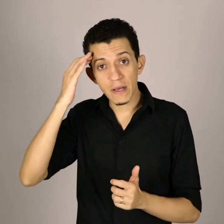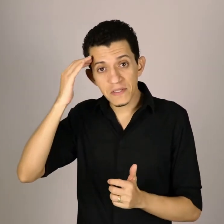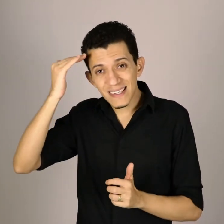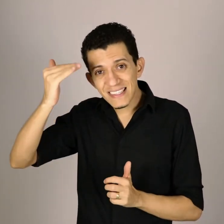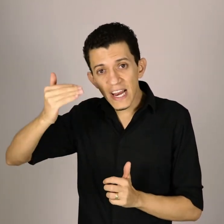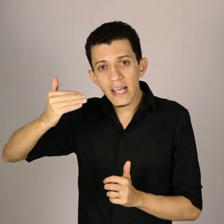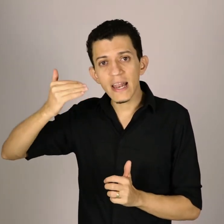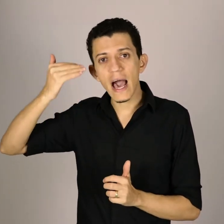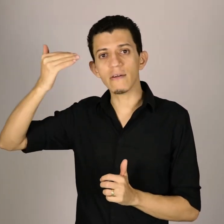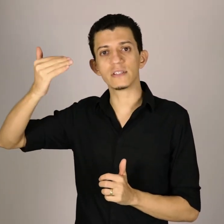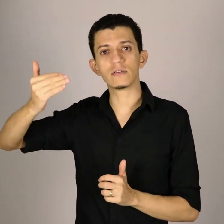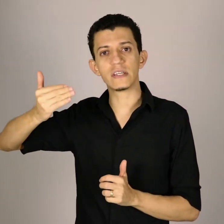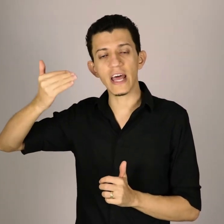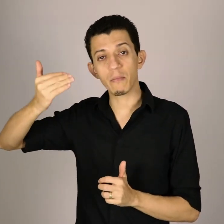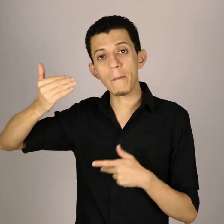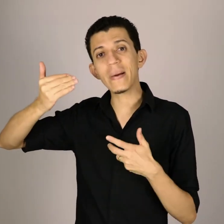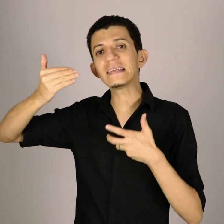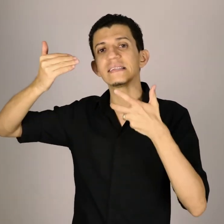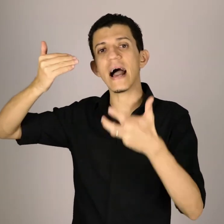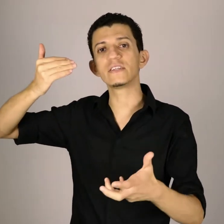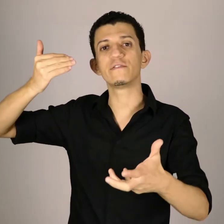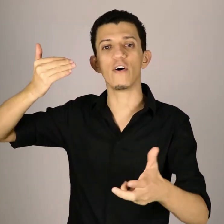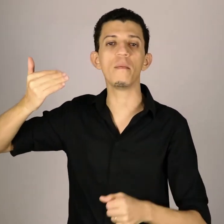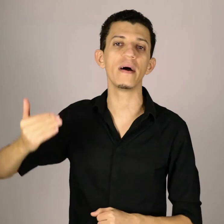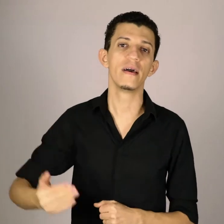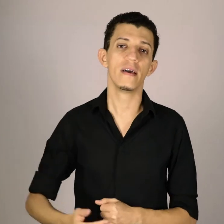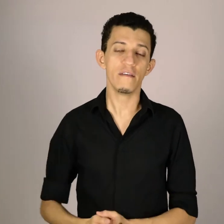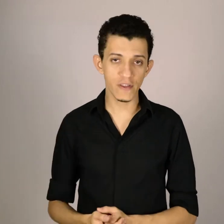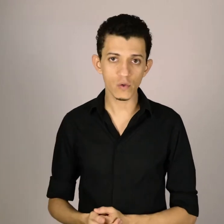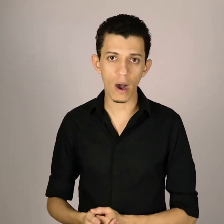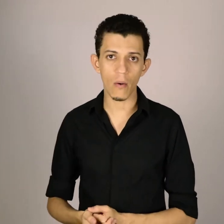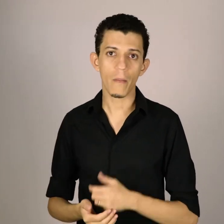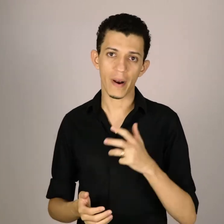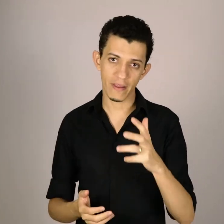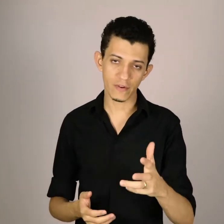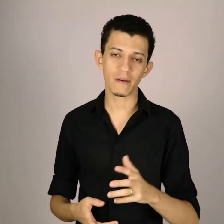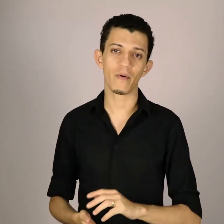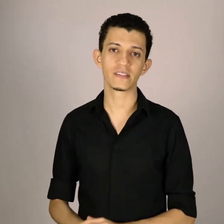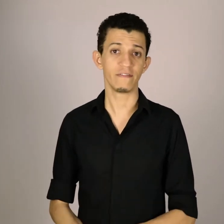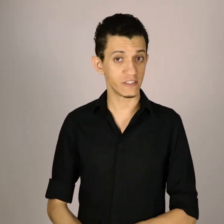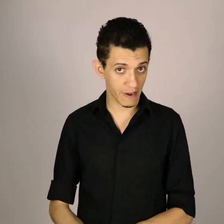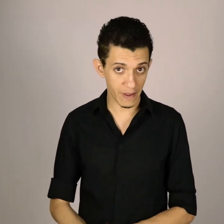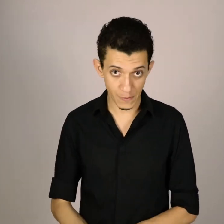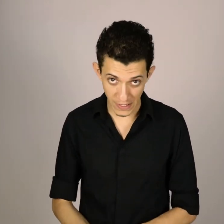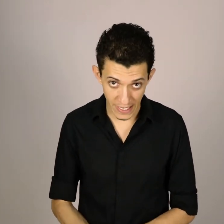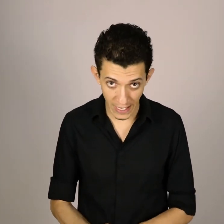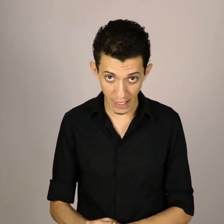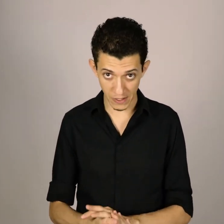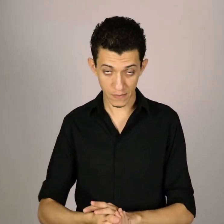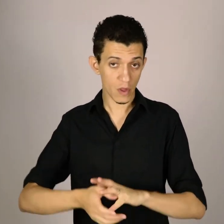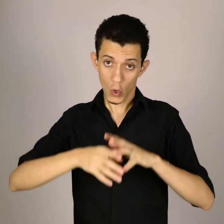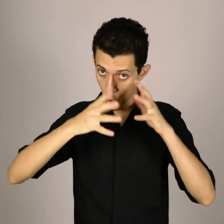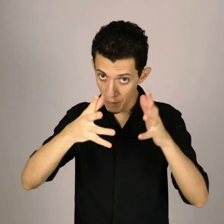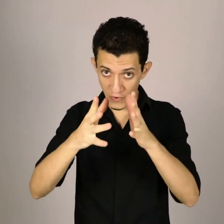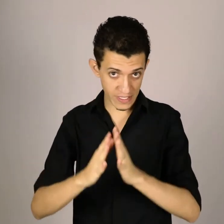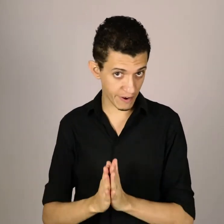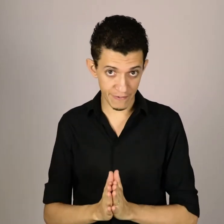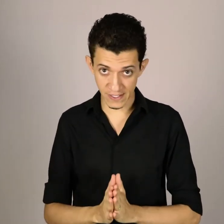precisa treinar o seu cérebro a pensar de forma visual, para que você possa efetivamente pensar em Libras. Como você vai fazer